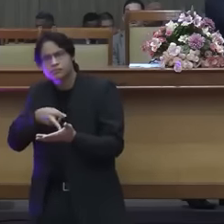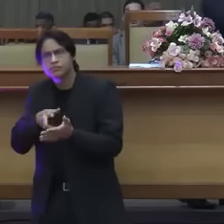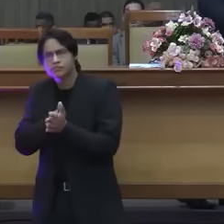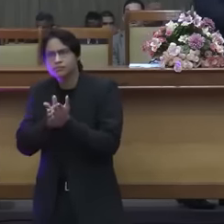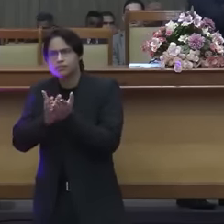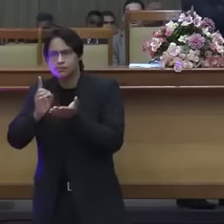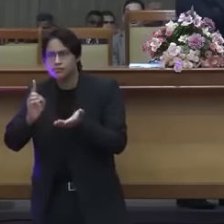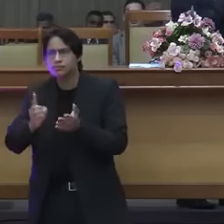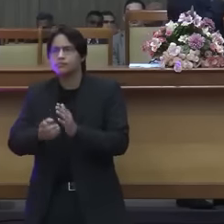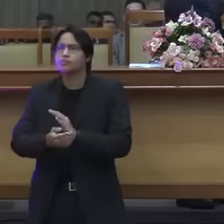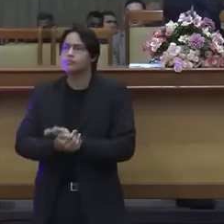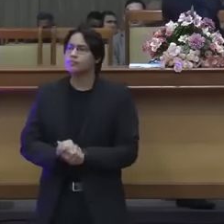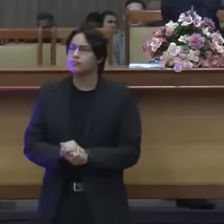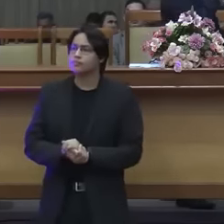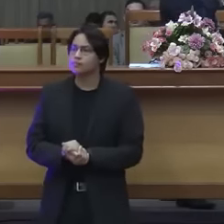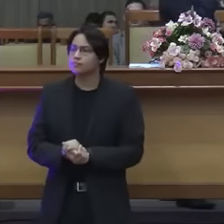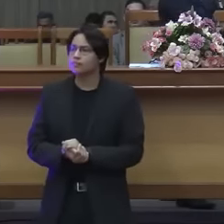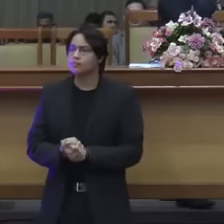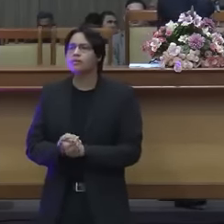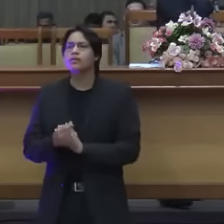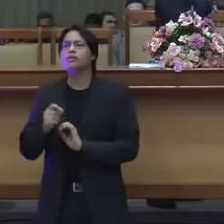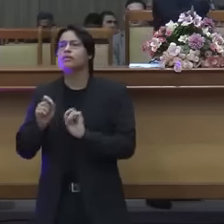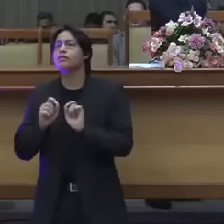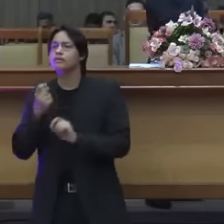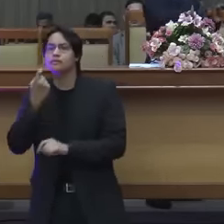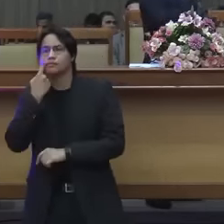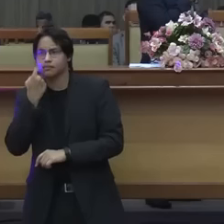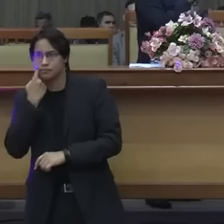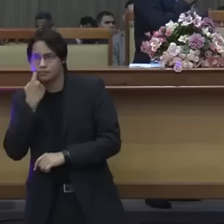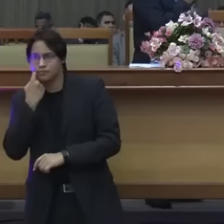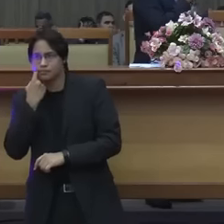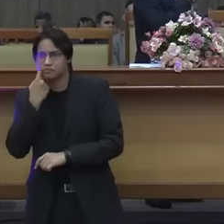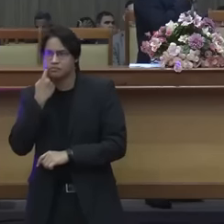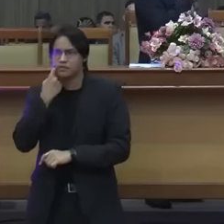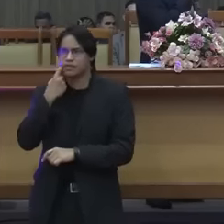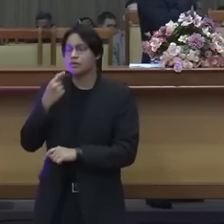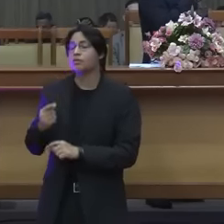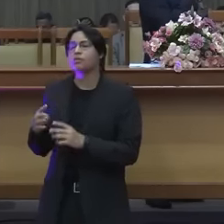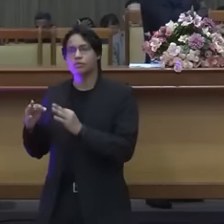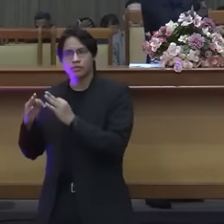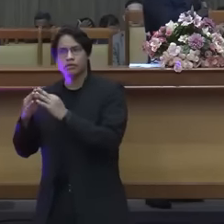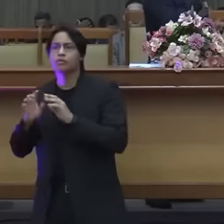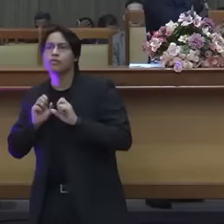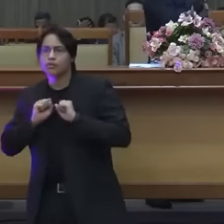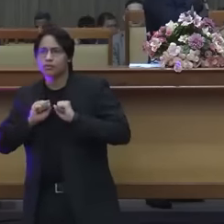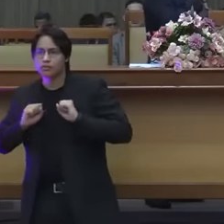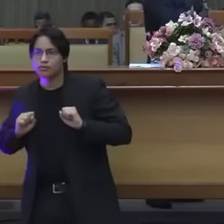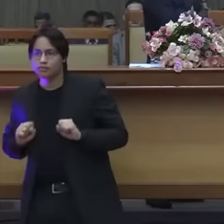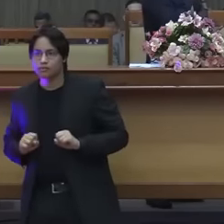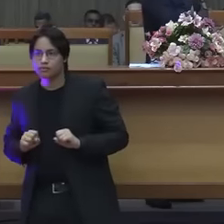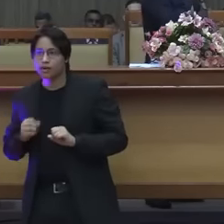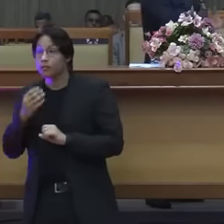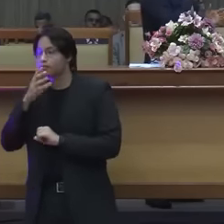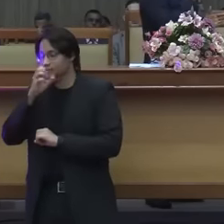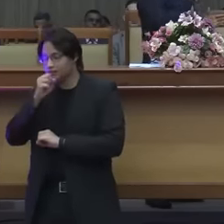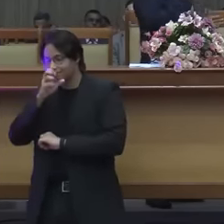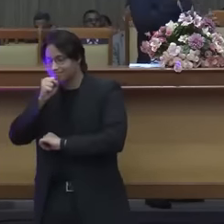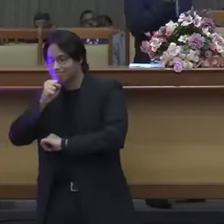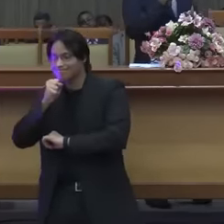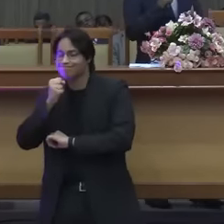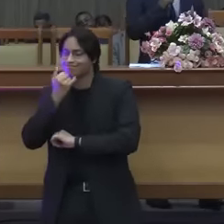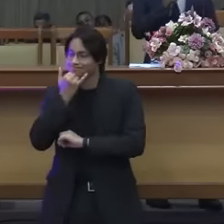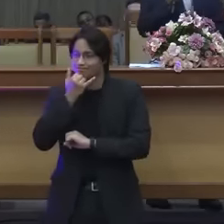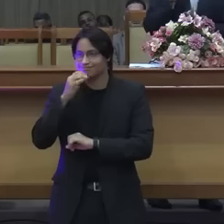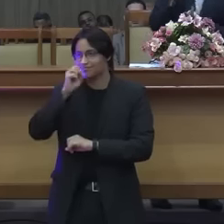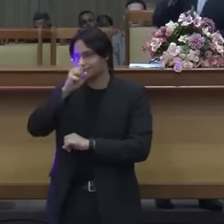aos sábados os sacerdotes no templo violam o sábado e ficam